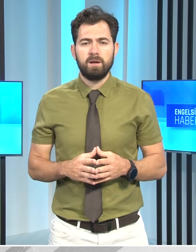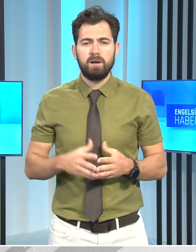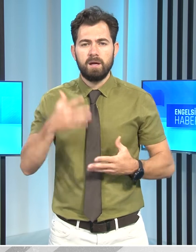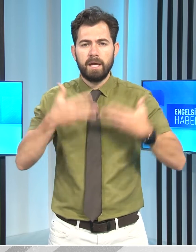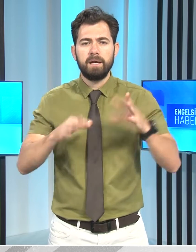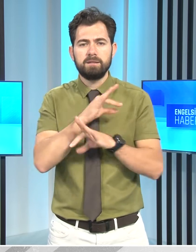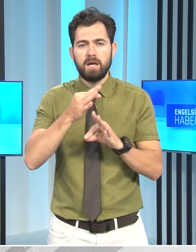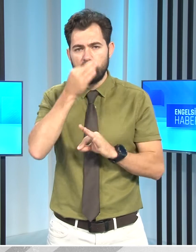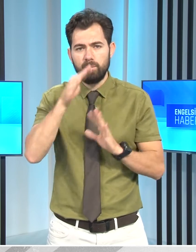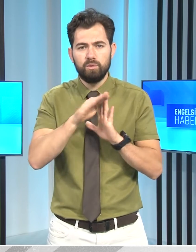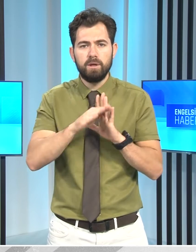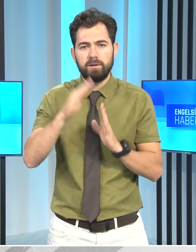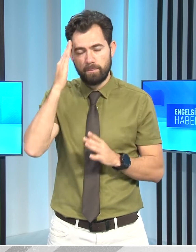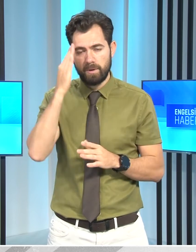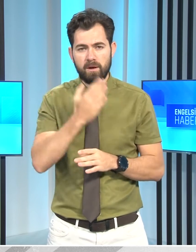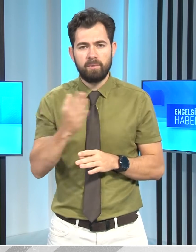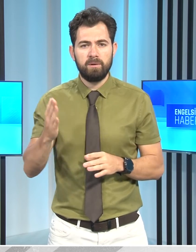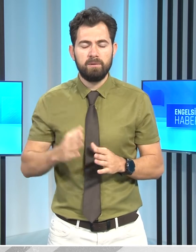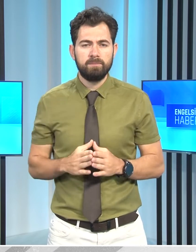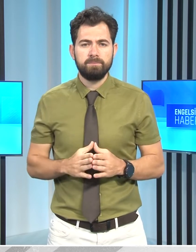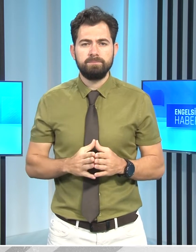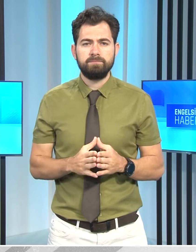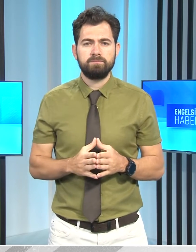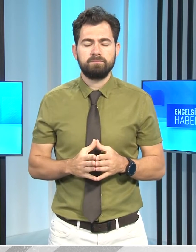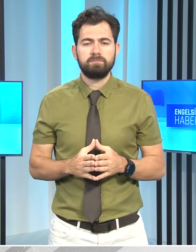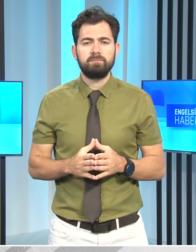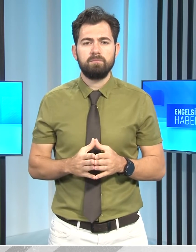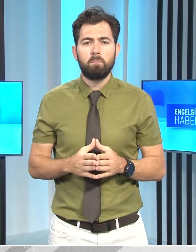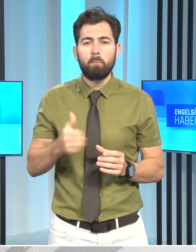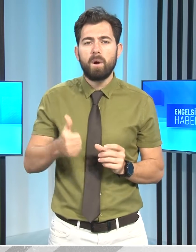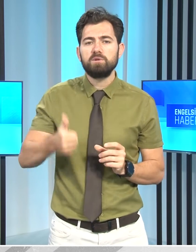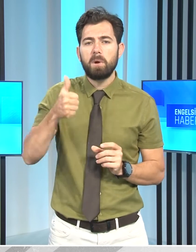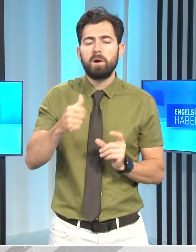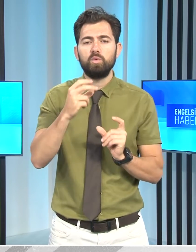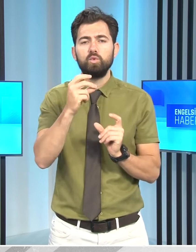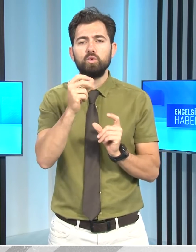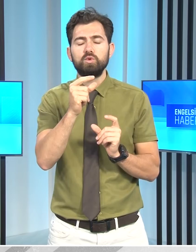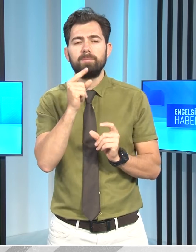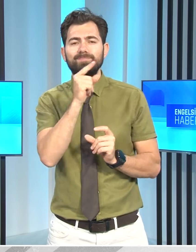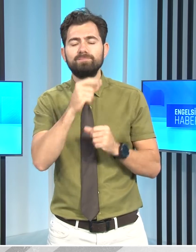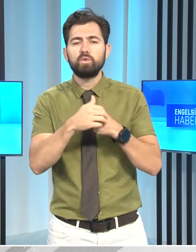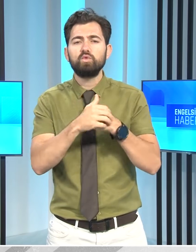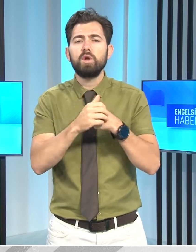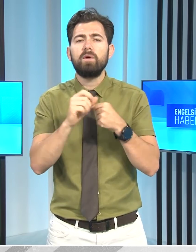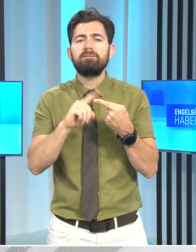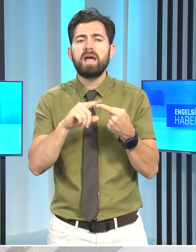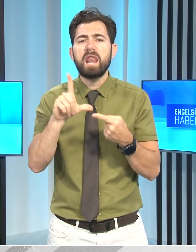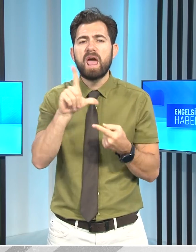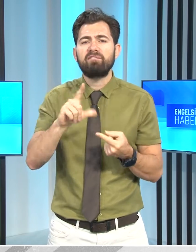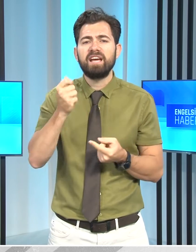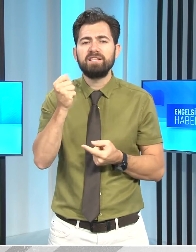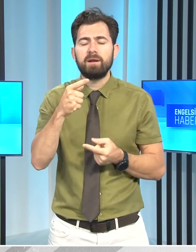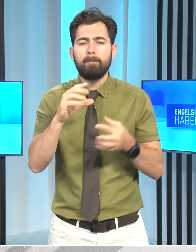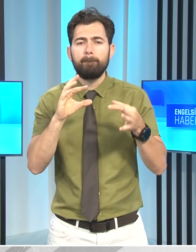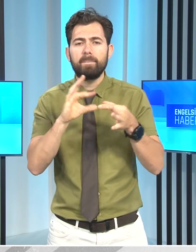Engelsiz Haber Bülteninden Merhaba Başbakan Ünal Üstel, Güzellurt ve Lefke